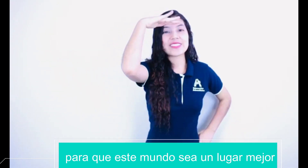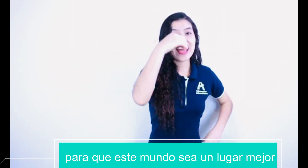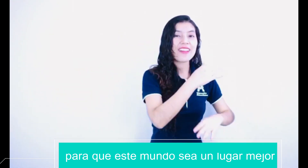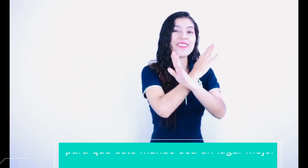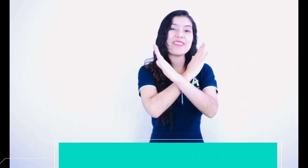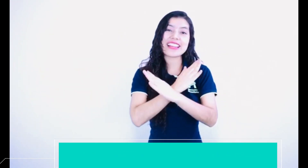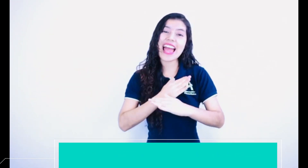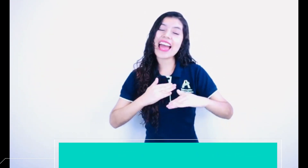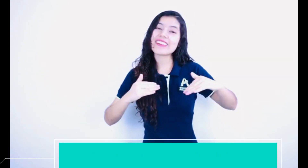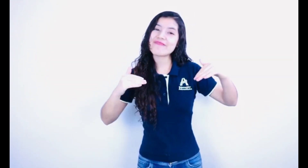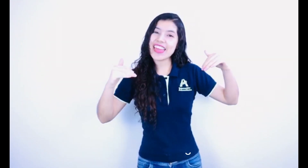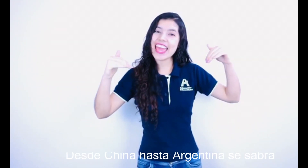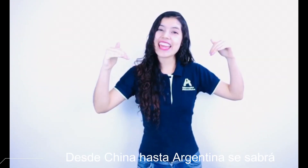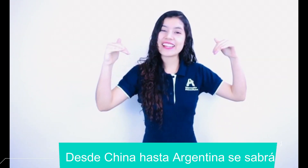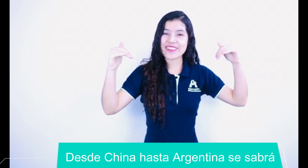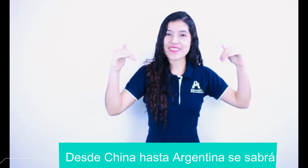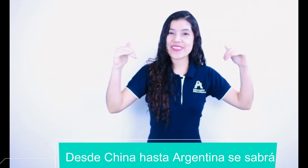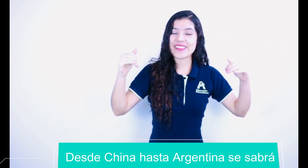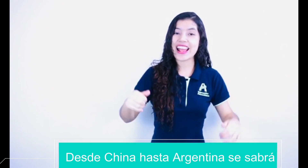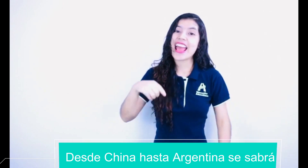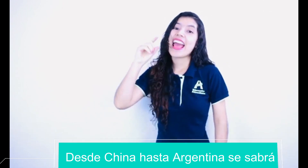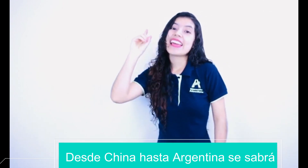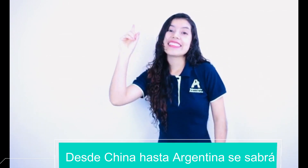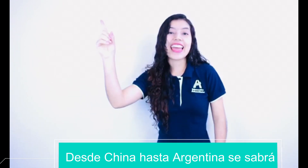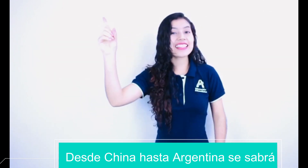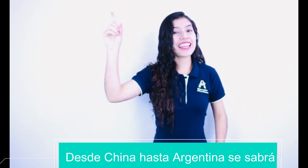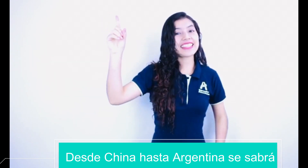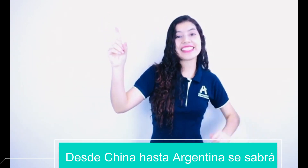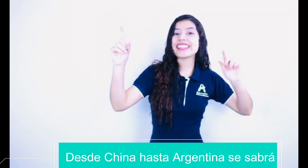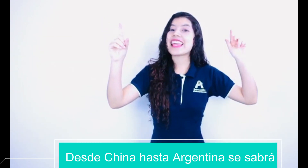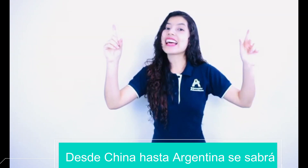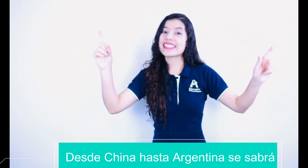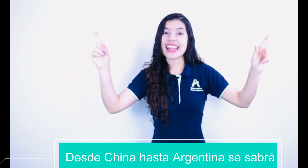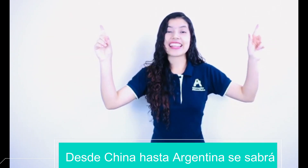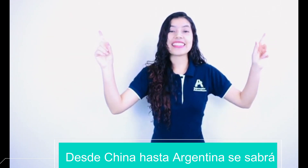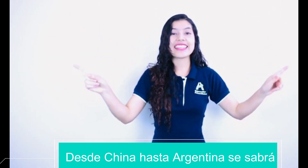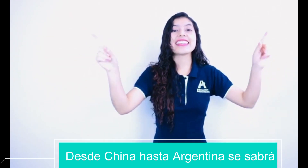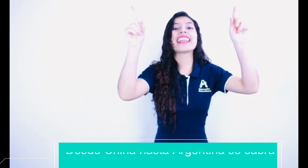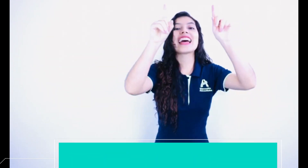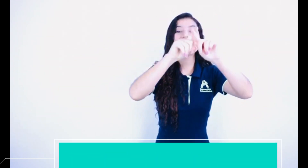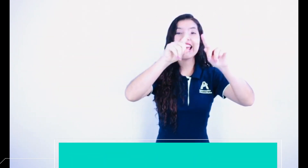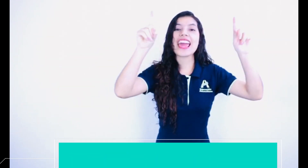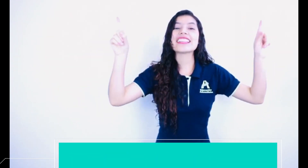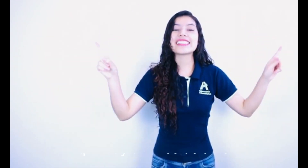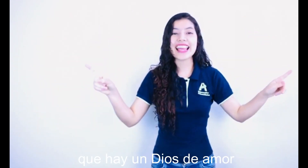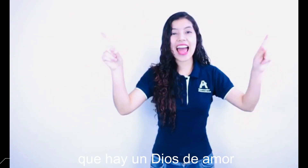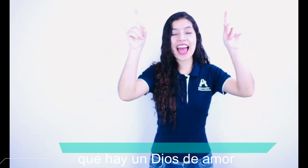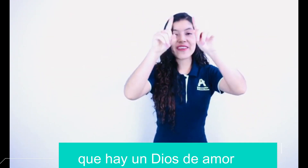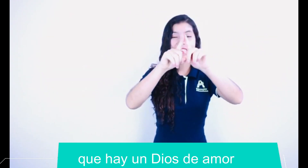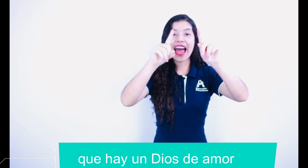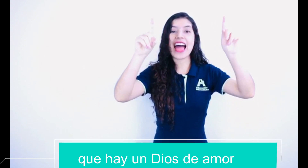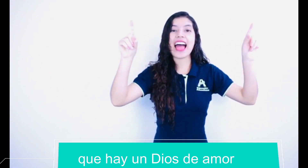mundo sea un lugar mejor Desde China hasta Argentina se